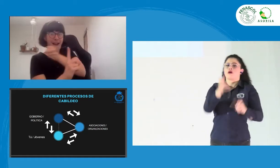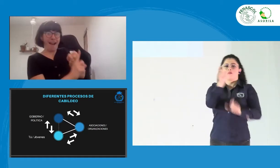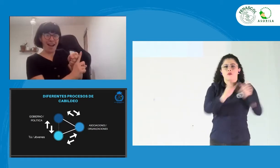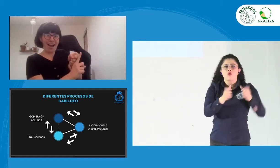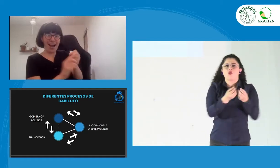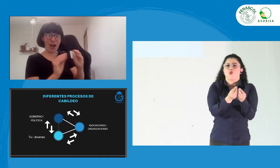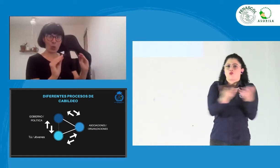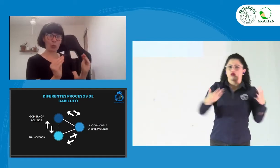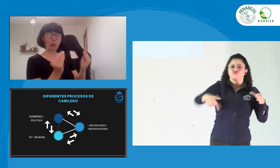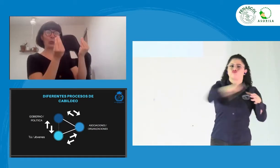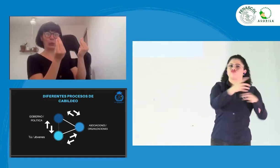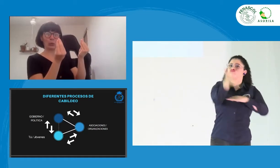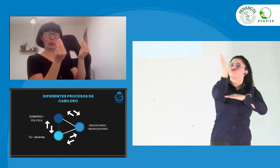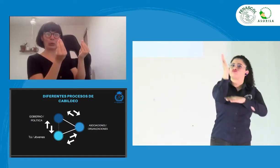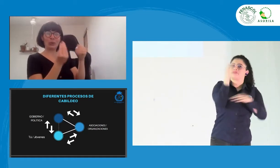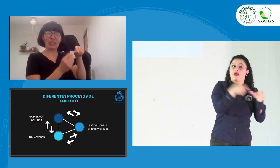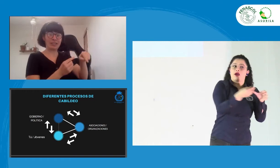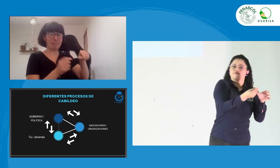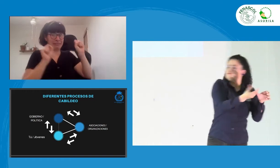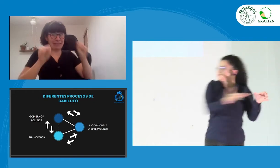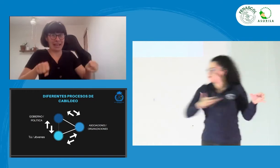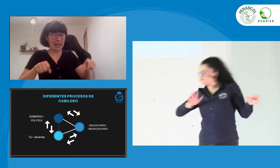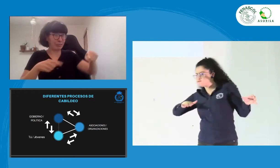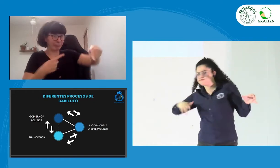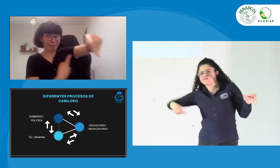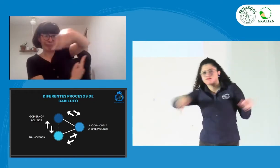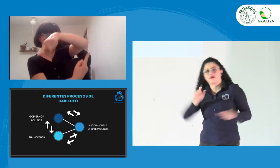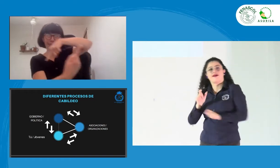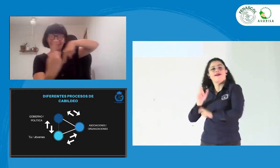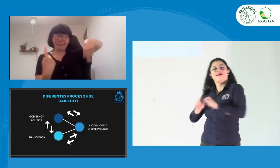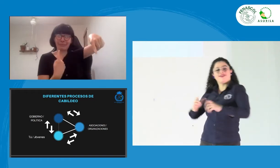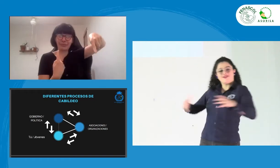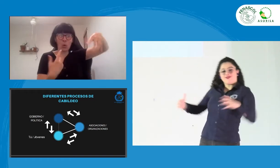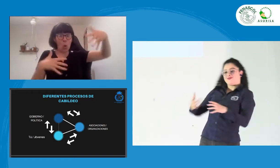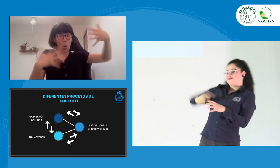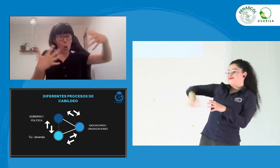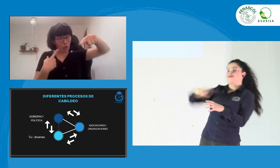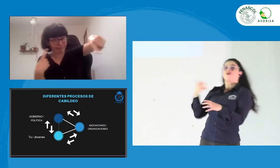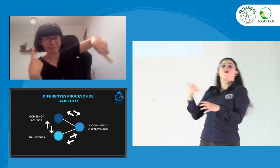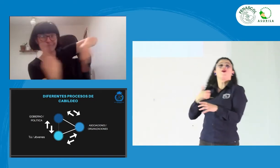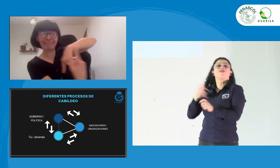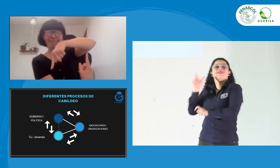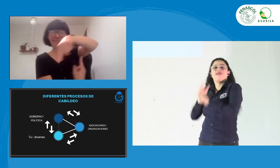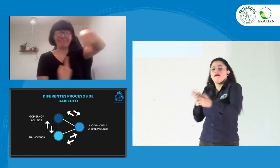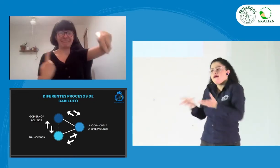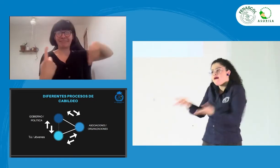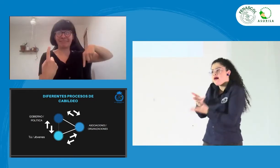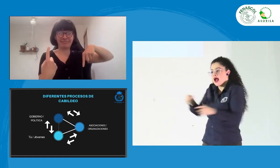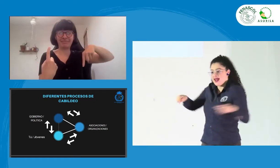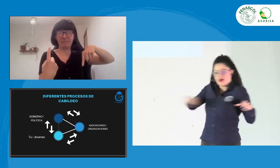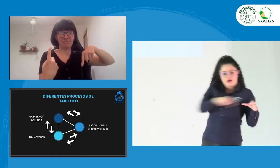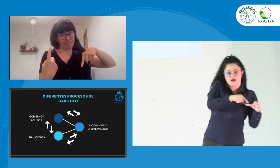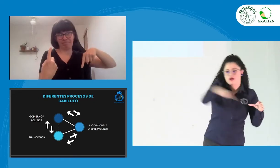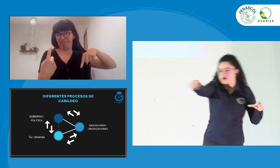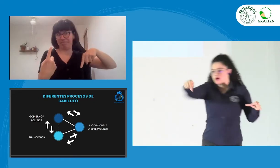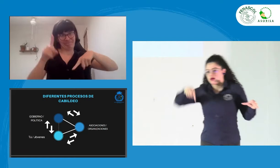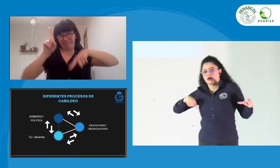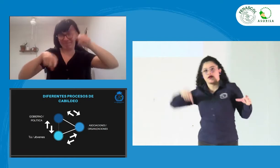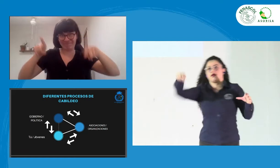Oportunidades para estar cuando se tomen las decisiones para los jóvenes poder estar allí. Y que a su vez las asociaciones estén haciendo